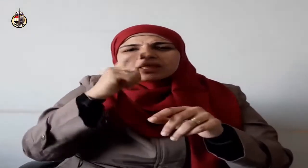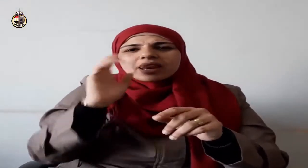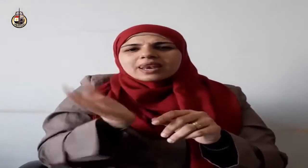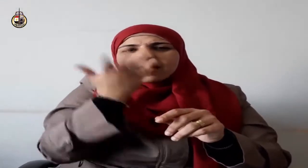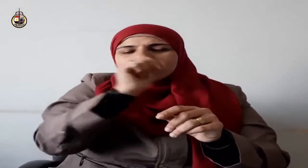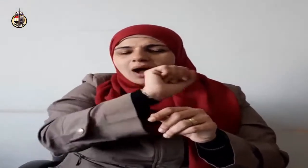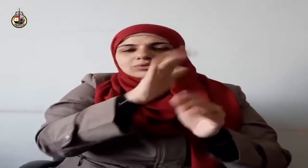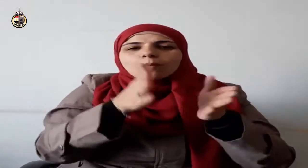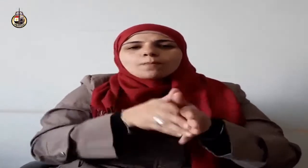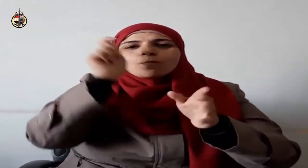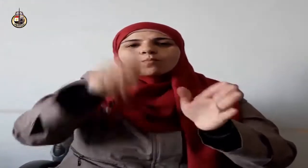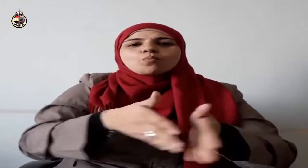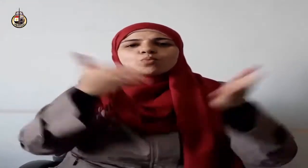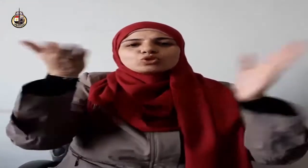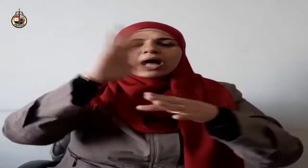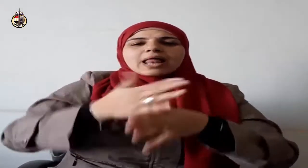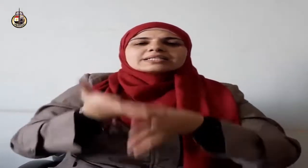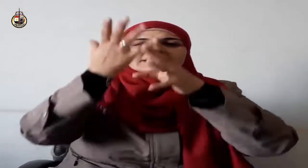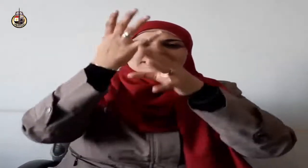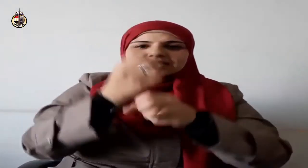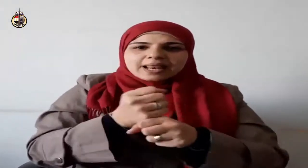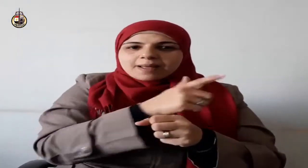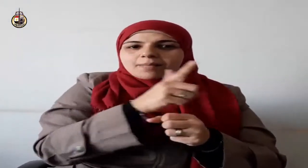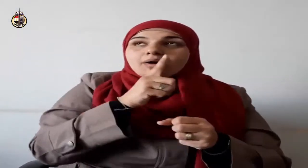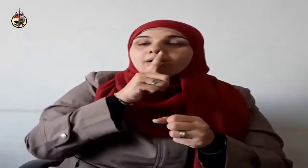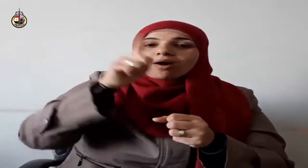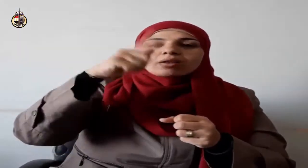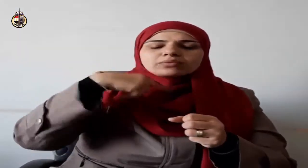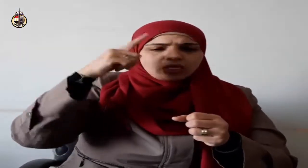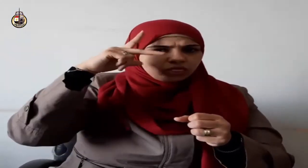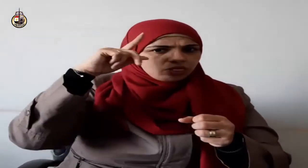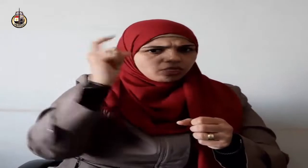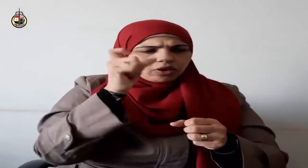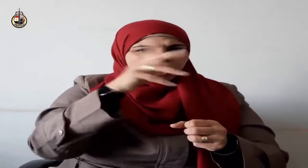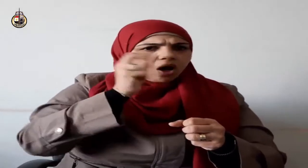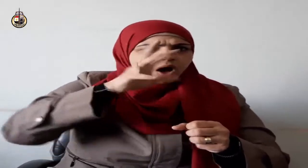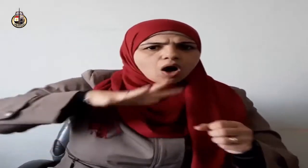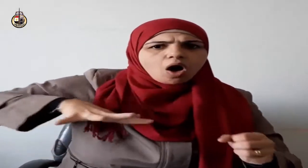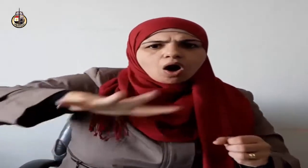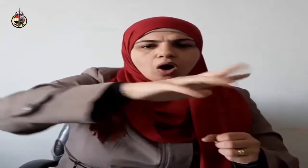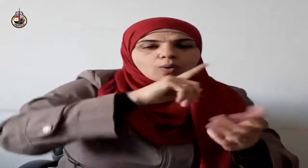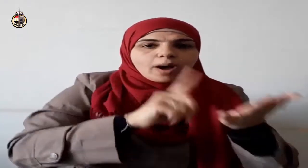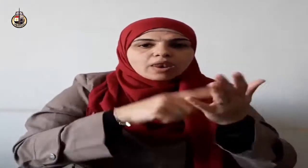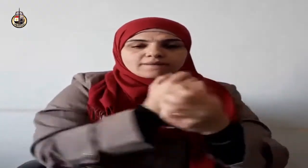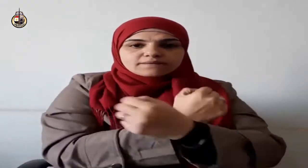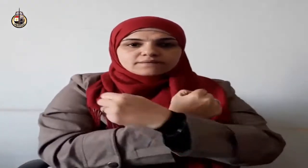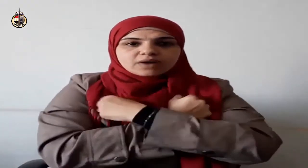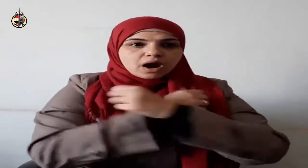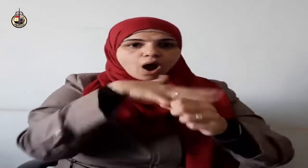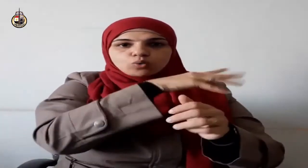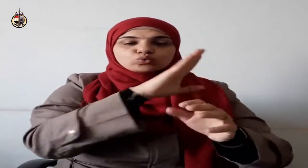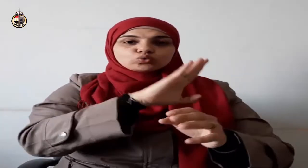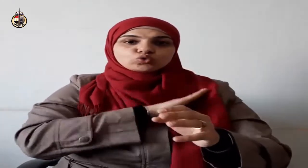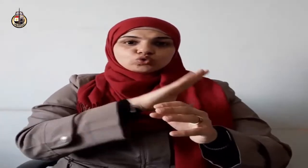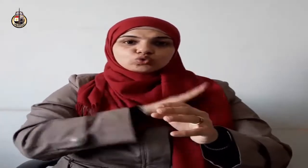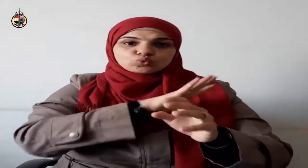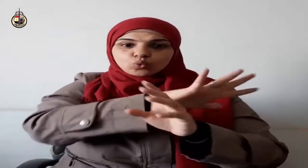في ذكري اذهب إلى فرعون إنه طغى فقول له قولا لينا